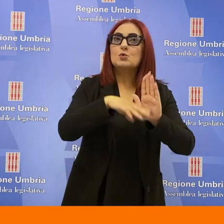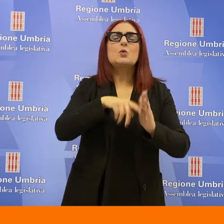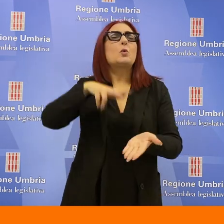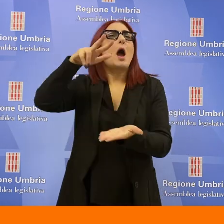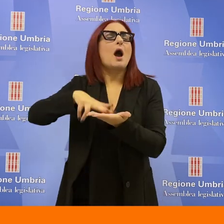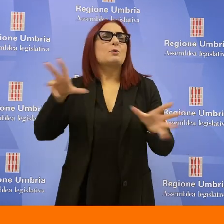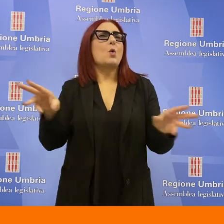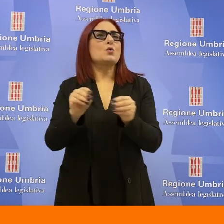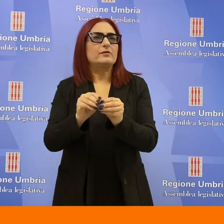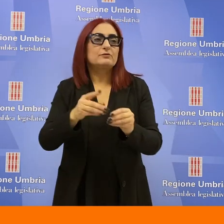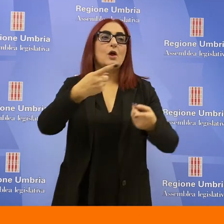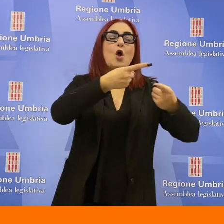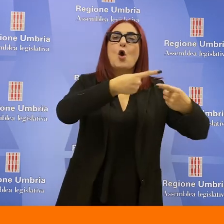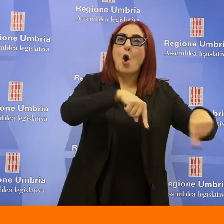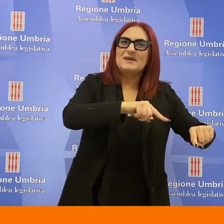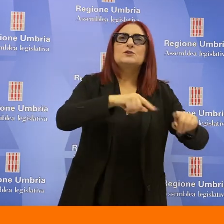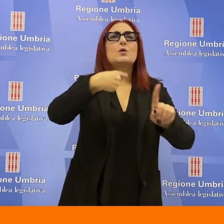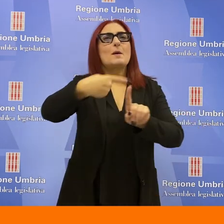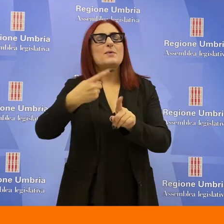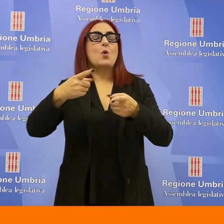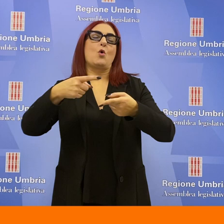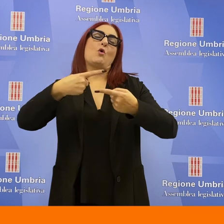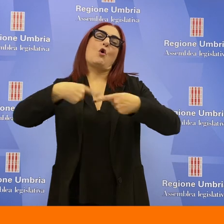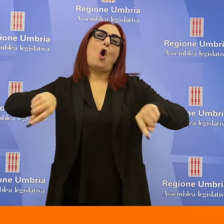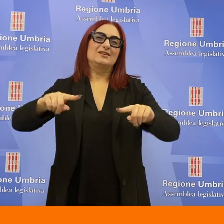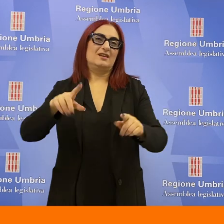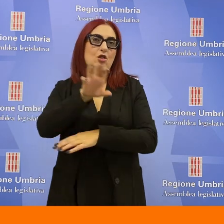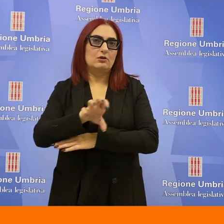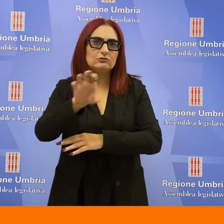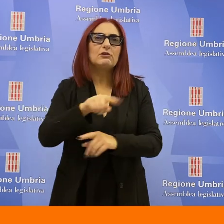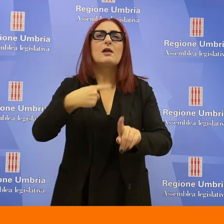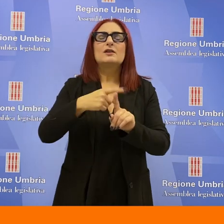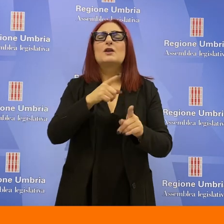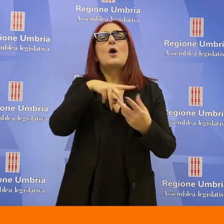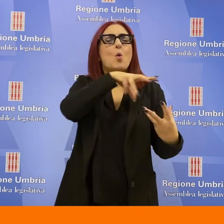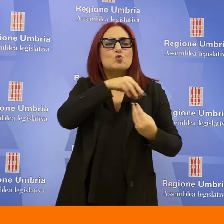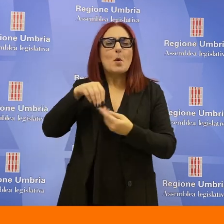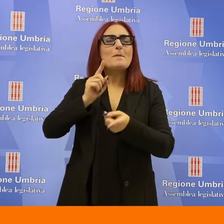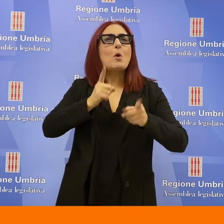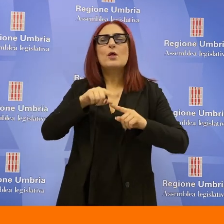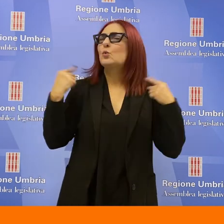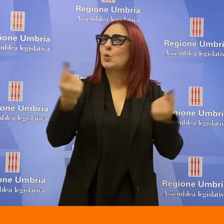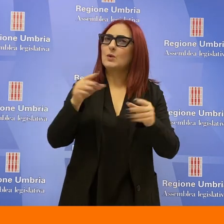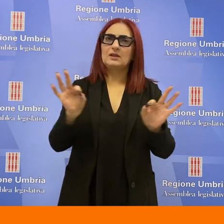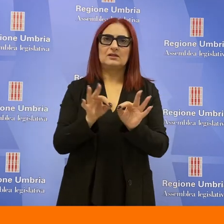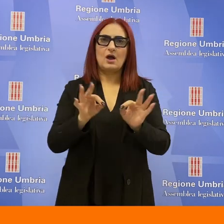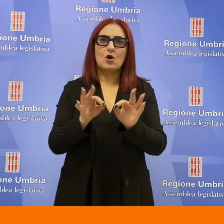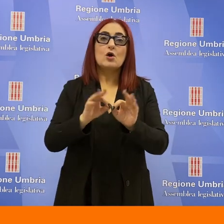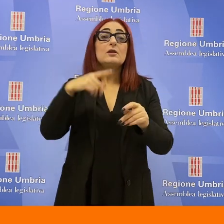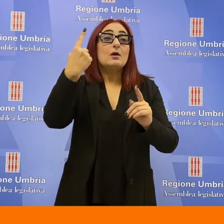approvato all'unanimità sia in Commissione che in Consiglio regionale, da tutti gli schieramenti politici e è oggi lo strumento attraverso